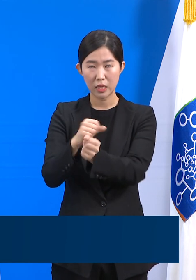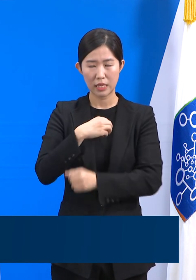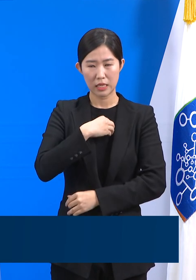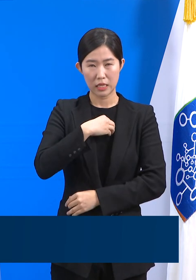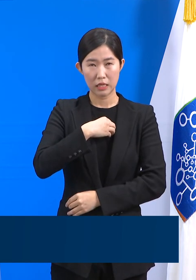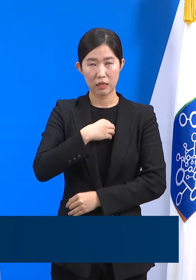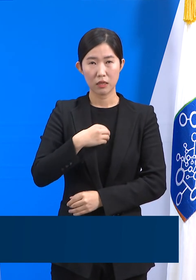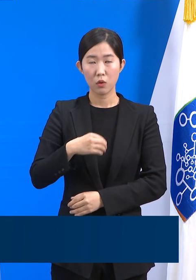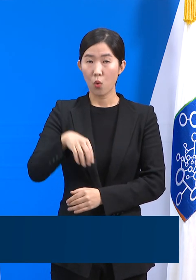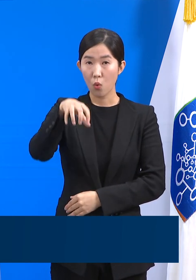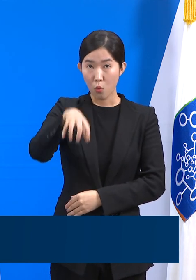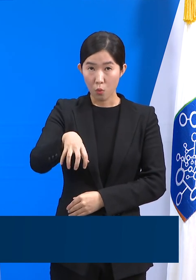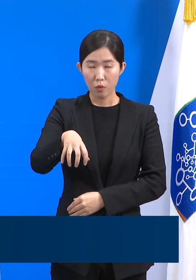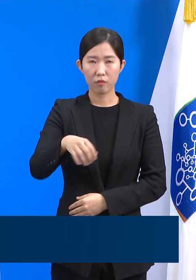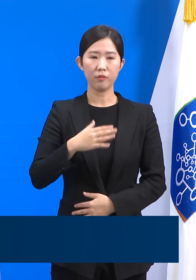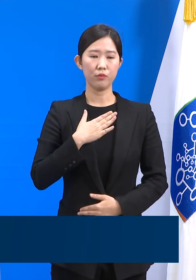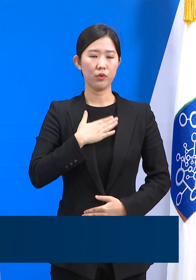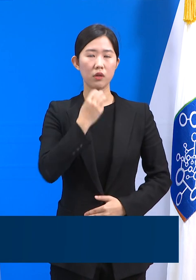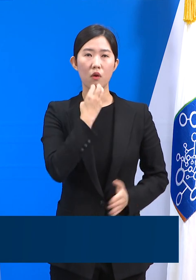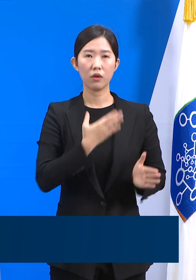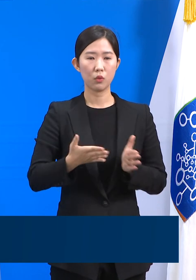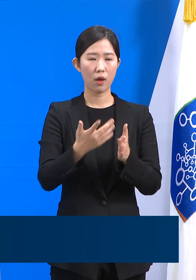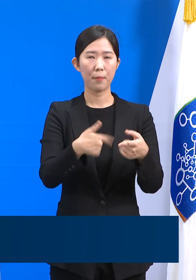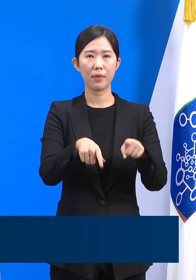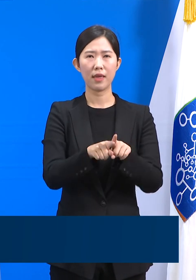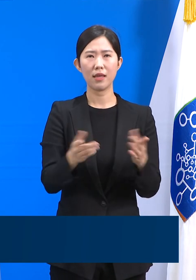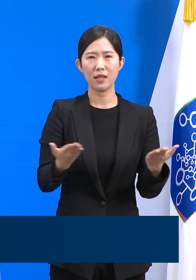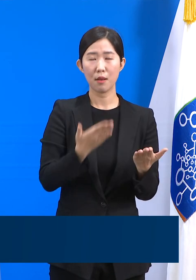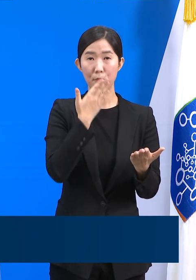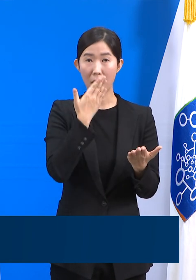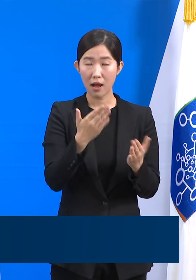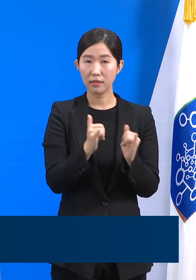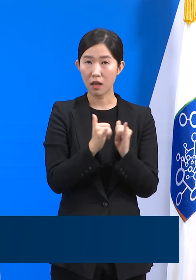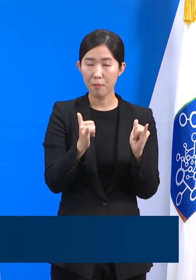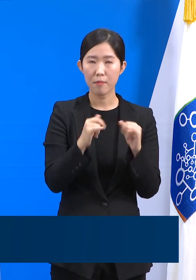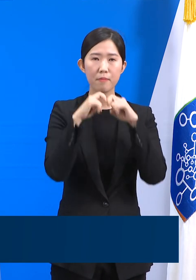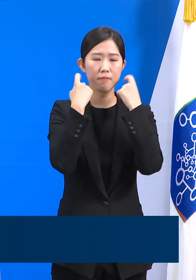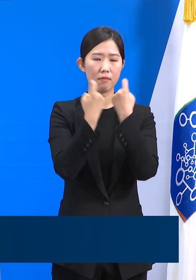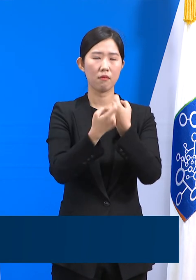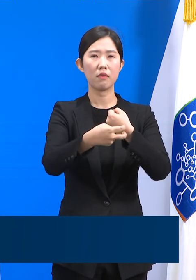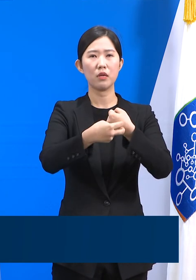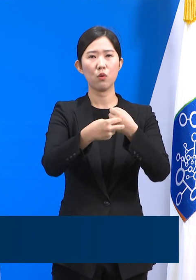공간에서 경기도와 함께 일할 수 있는 민간의료인력을 모집 중입니다.